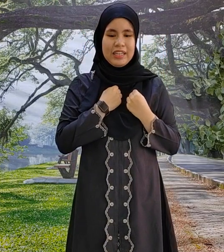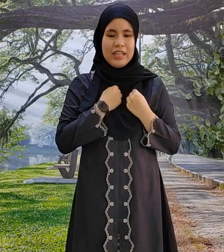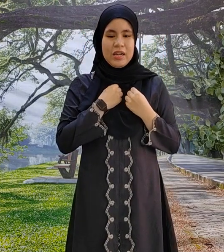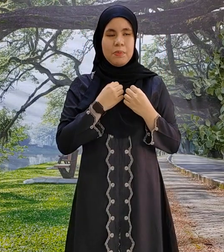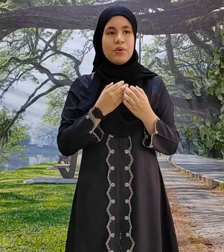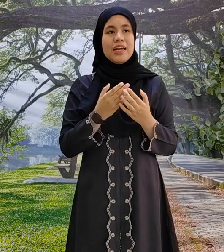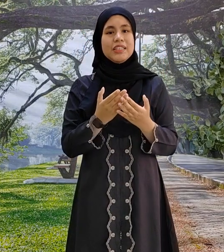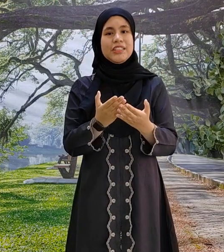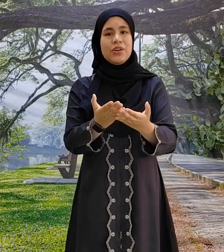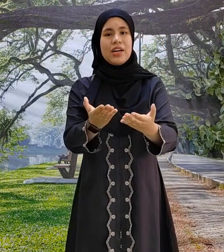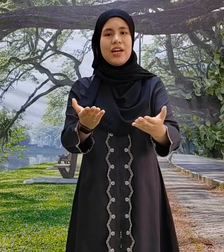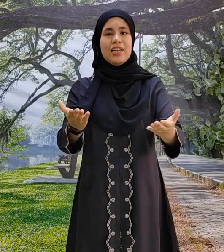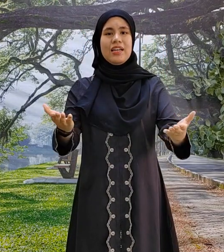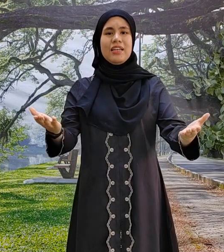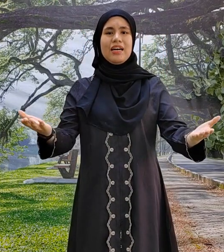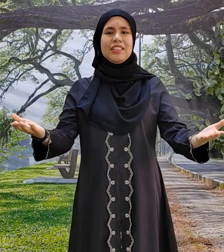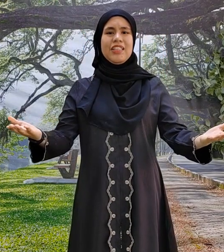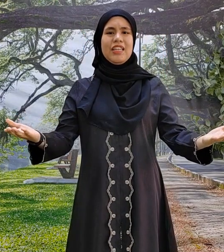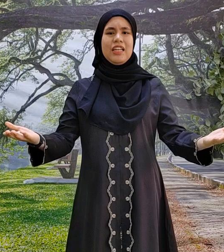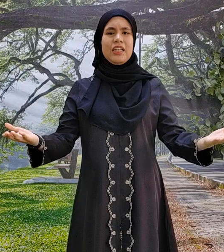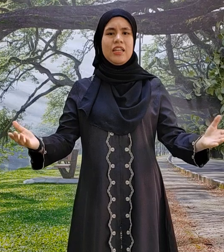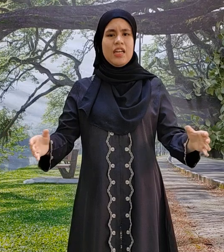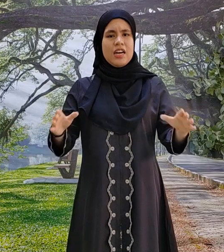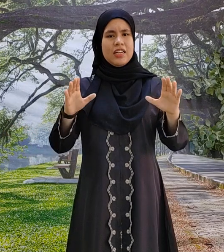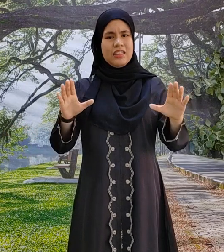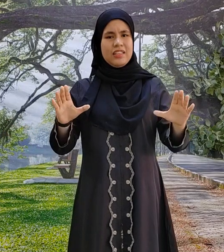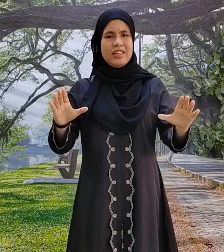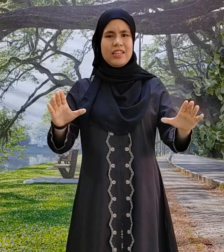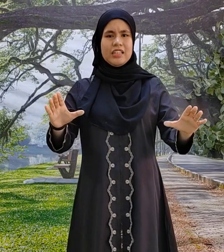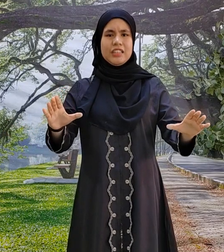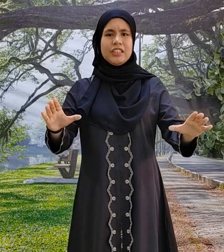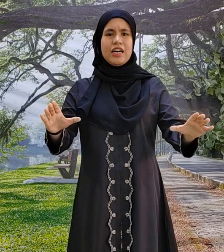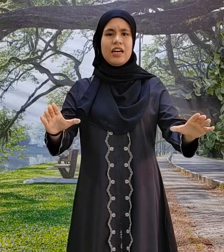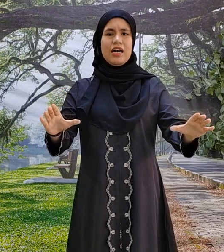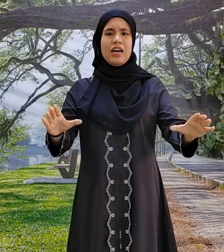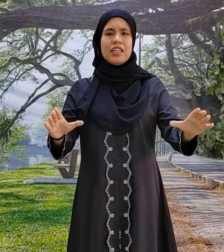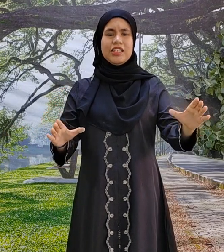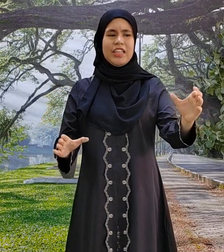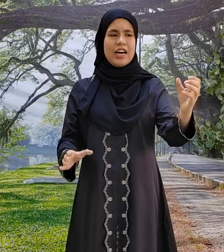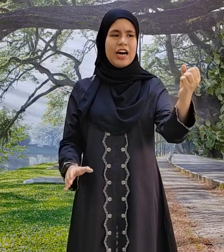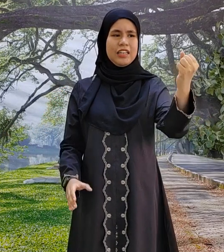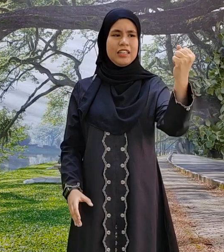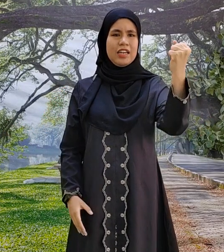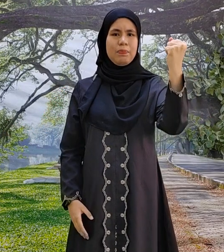Buat saudara yang dikasihi Hentikan segala kesedihan dan